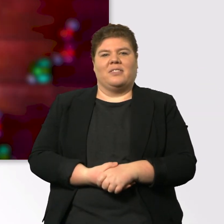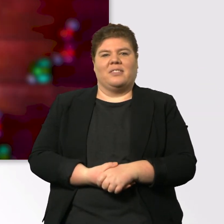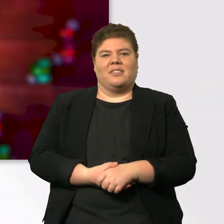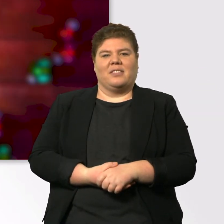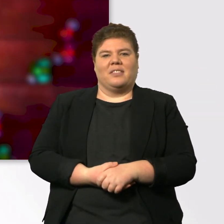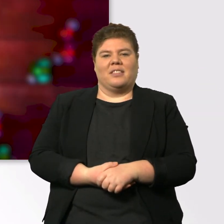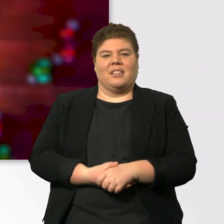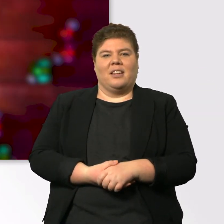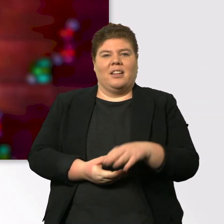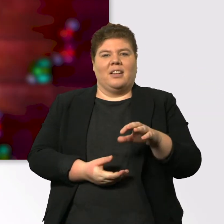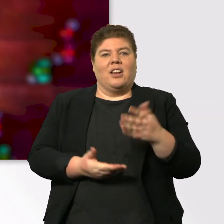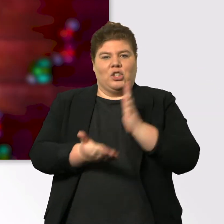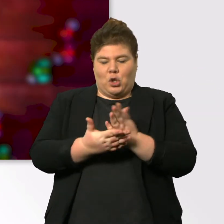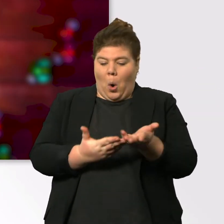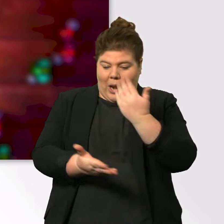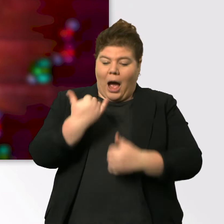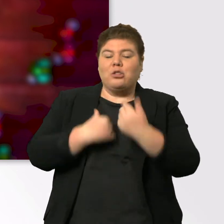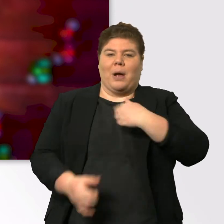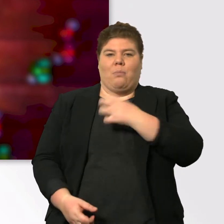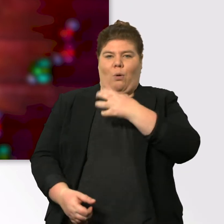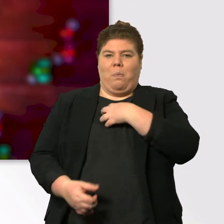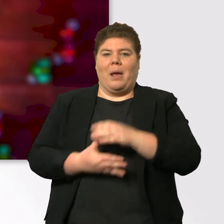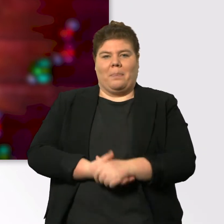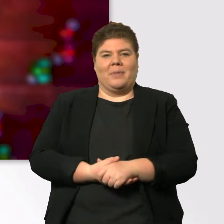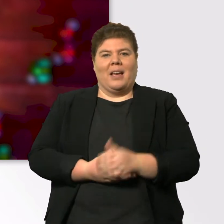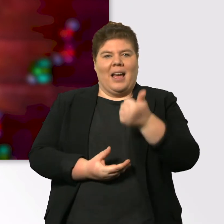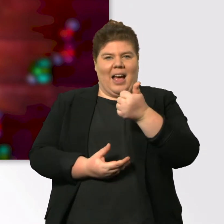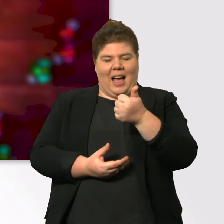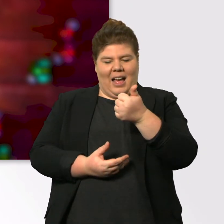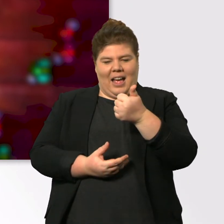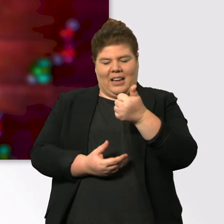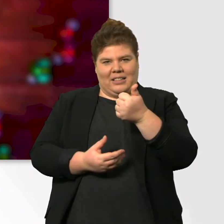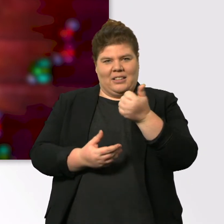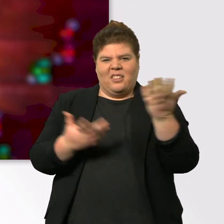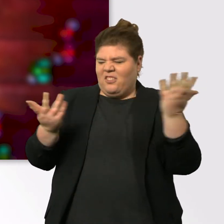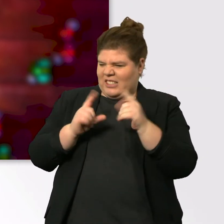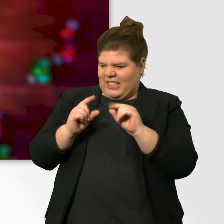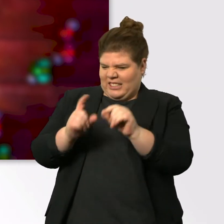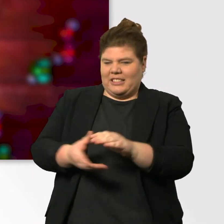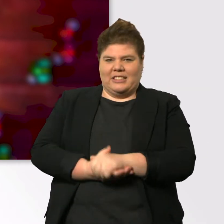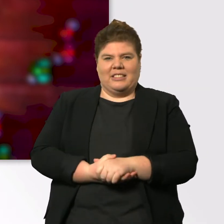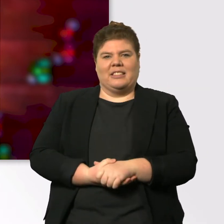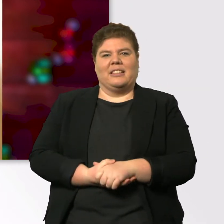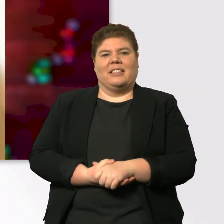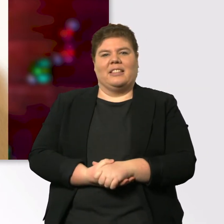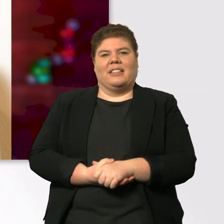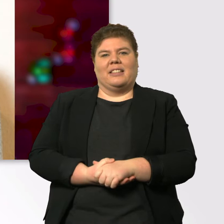Fabi hat schon Probleme beim Auspacken hier. Okay, ich hab einen Gegenstand ge... Was ist das? Das ist... Ach,